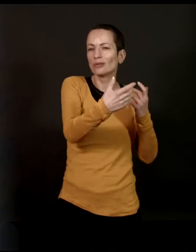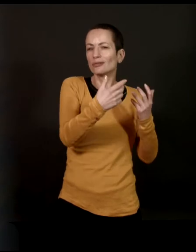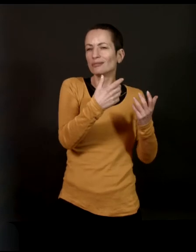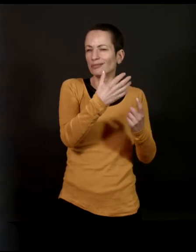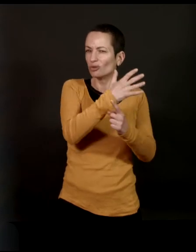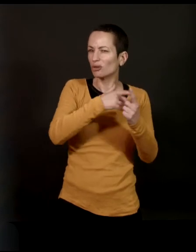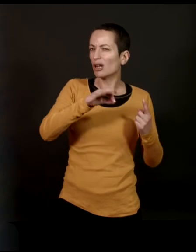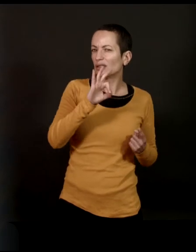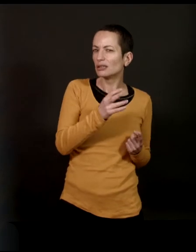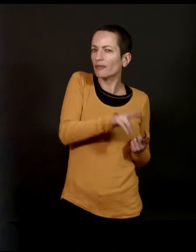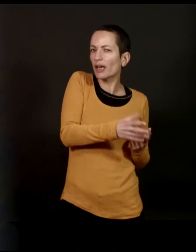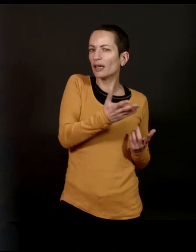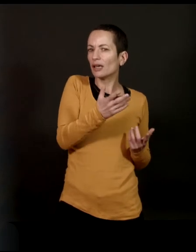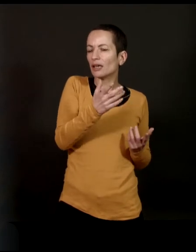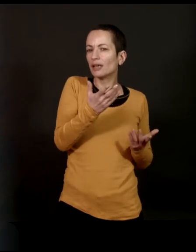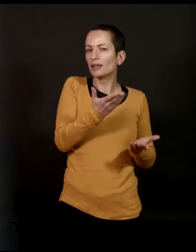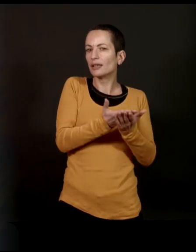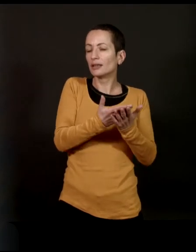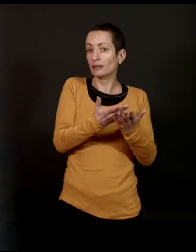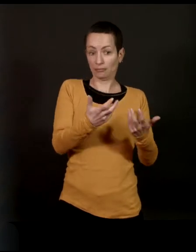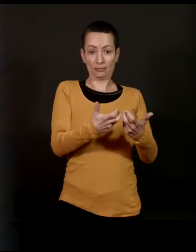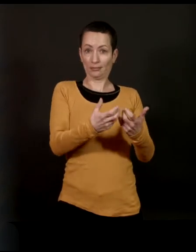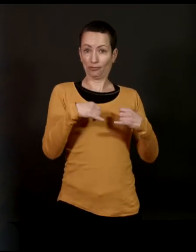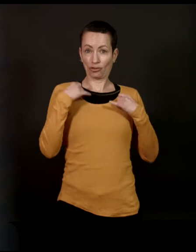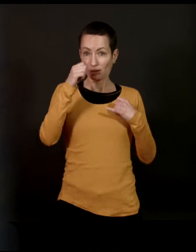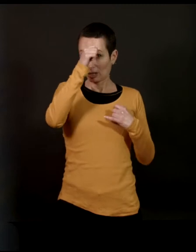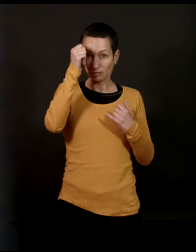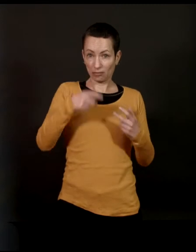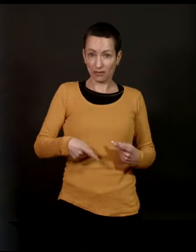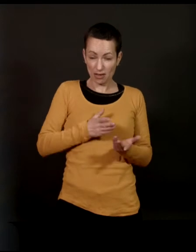on prend là un jeune garçon qui traverse tout.